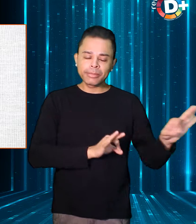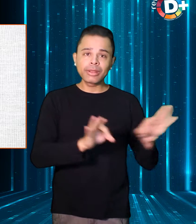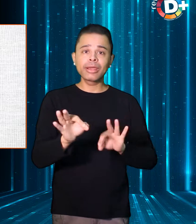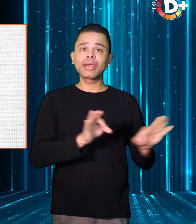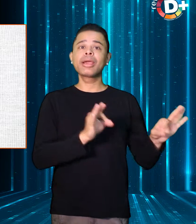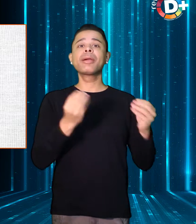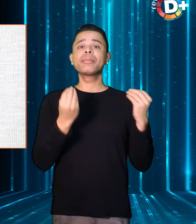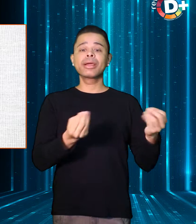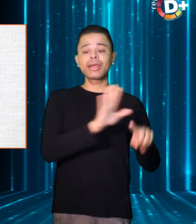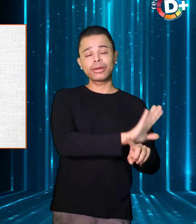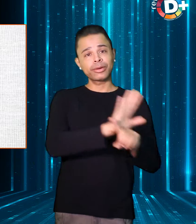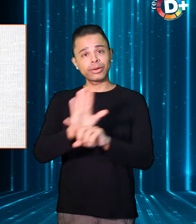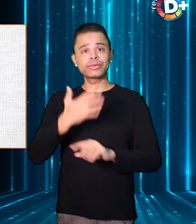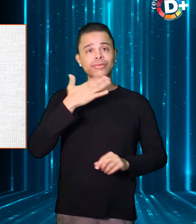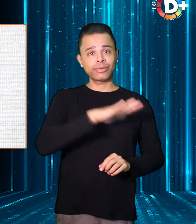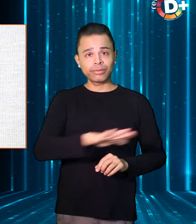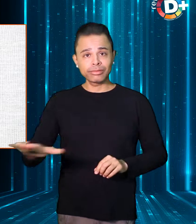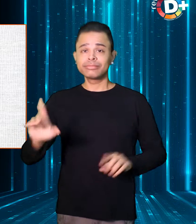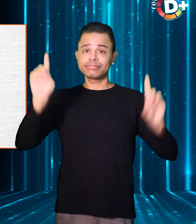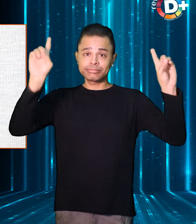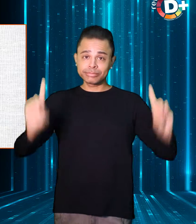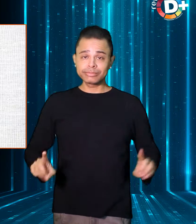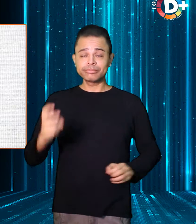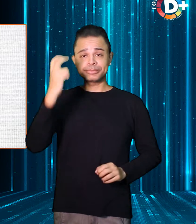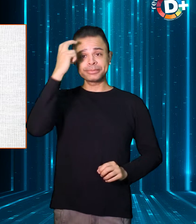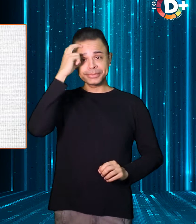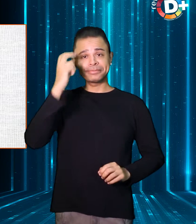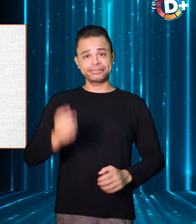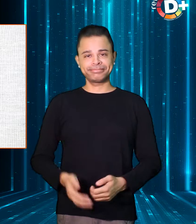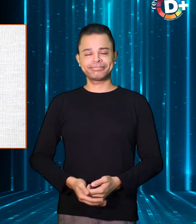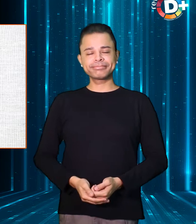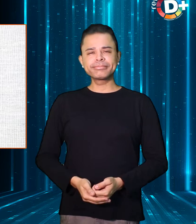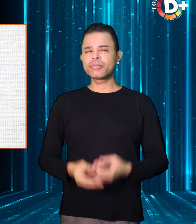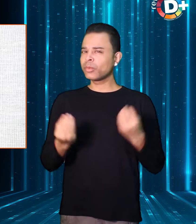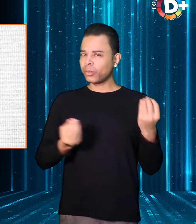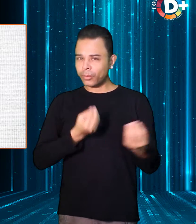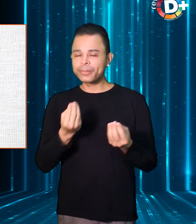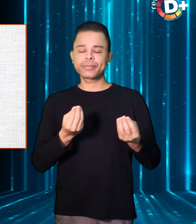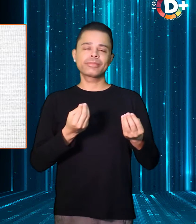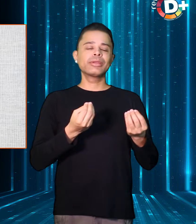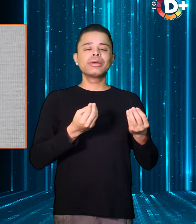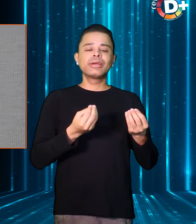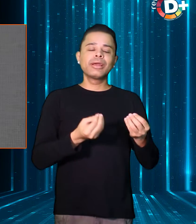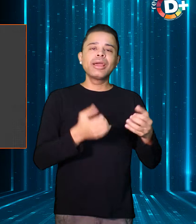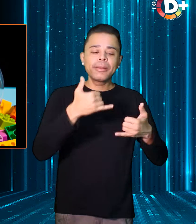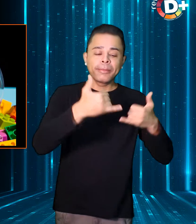crianças com deficiência. A ideia é desenvolver um brinquedo interativo e